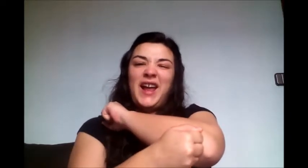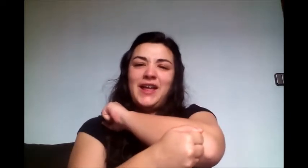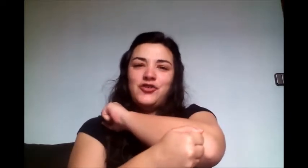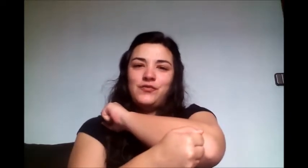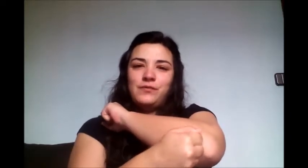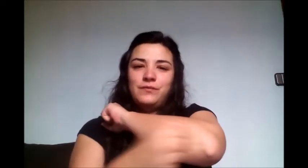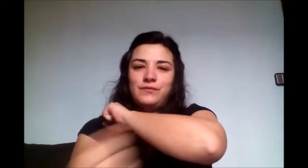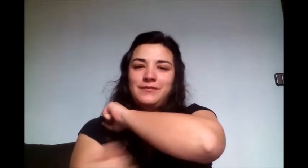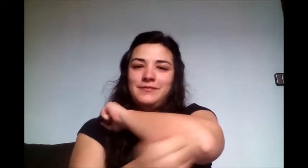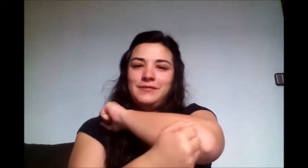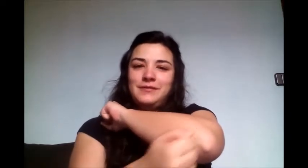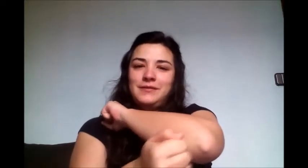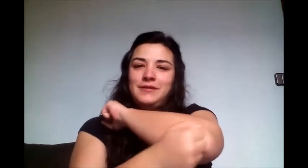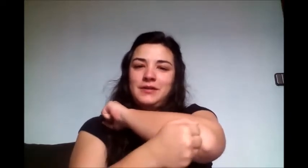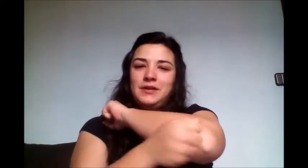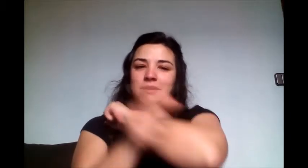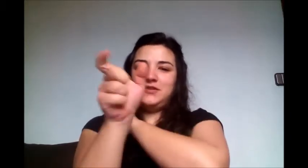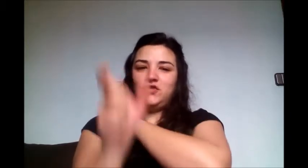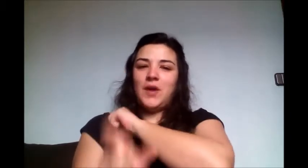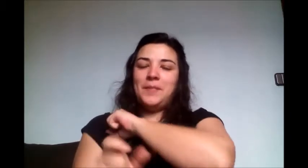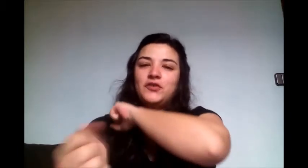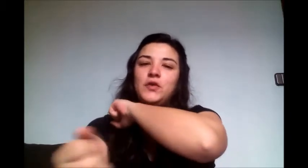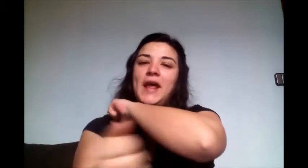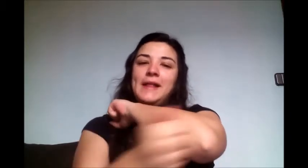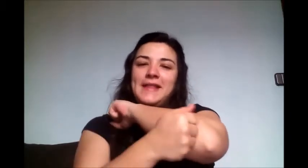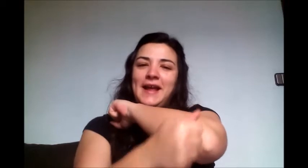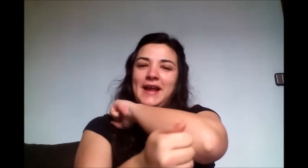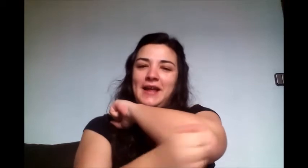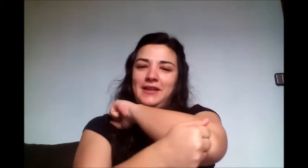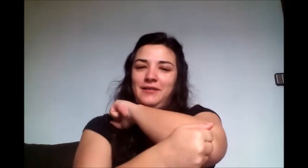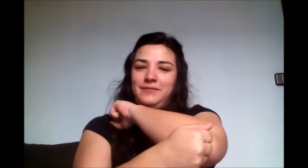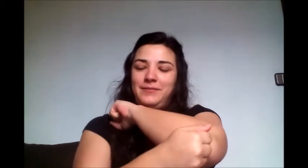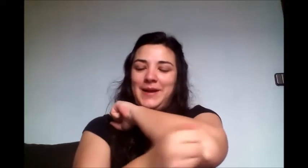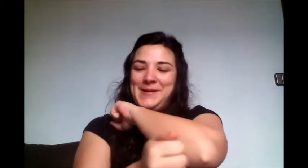tacaño, es una persona tacaña, vale,